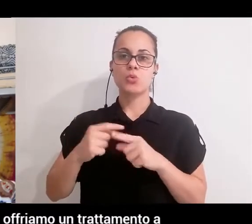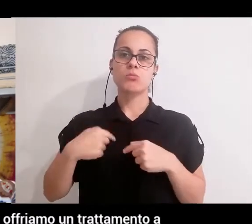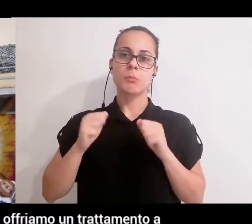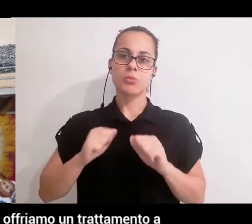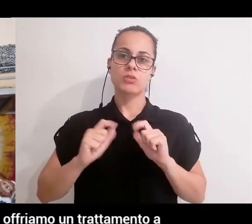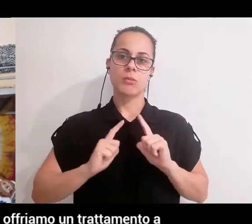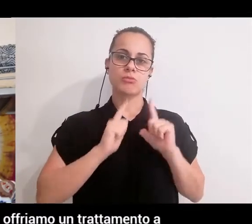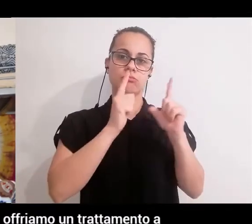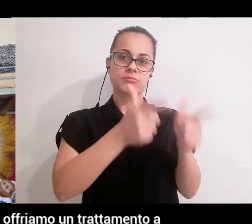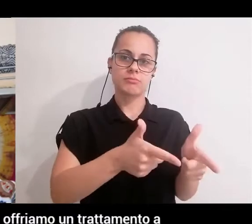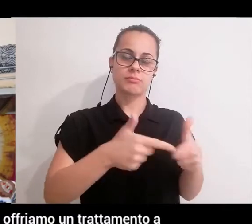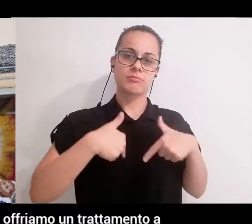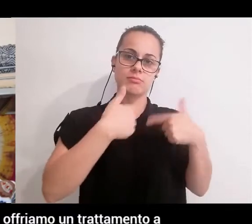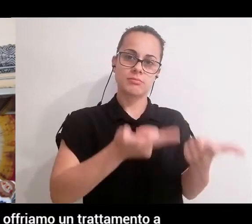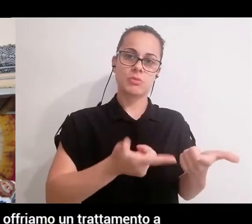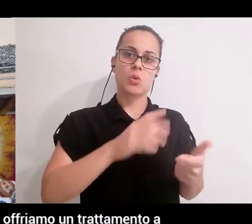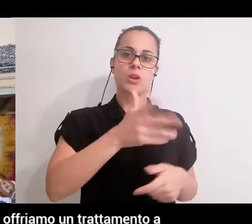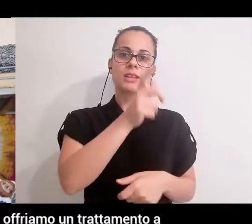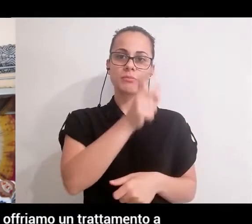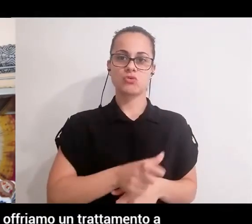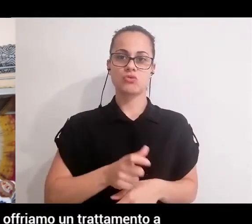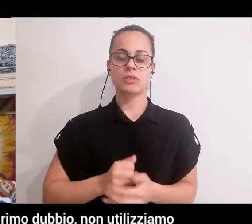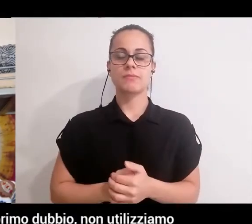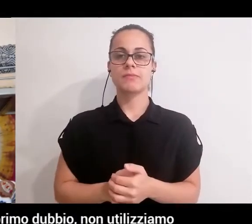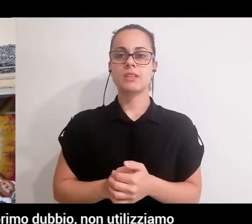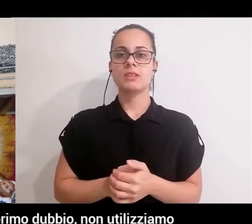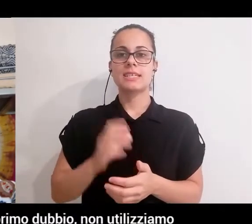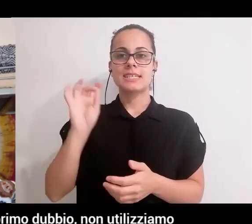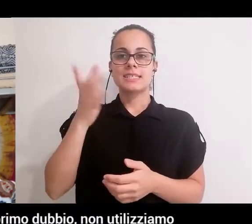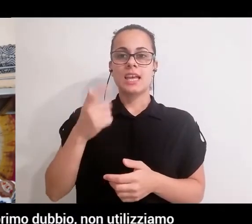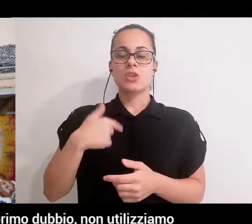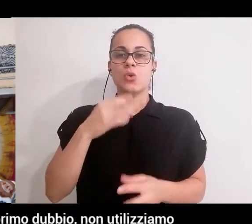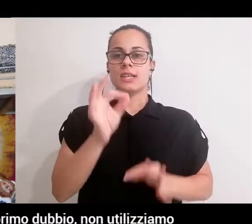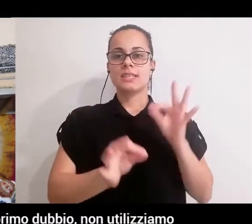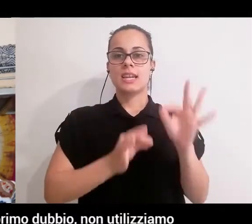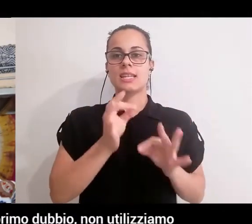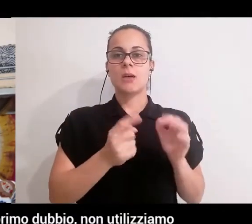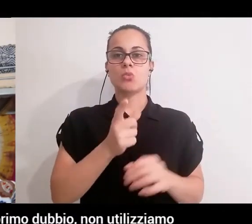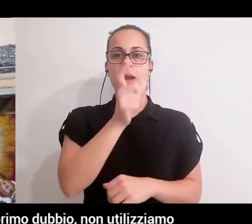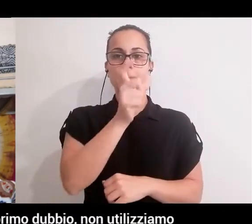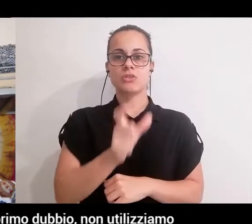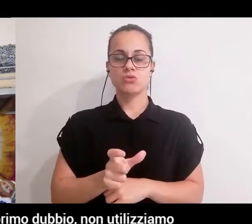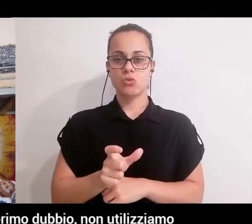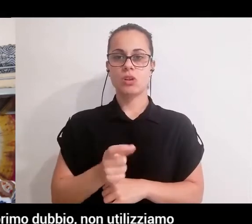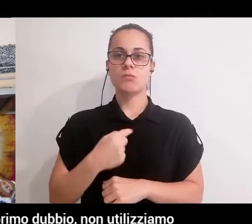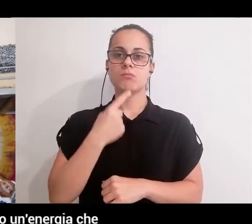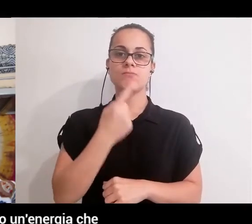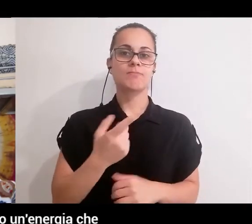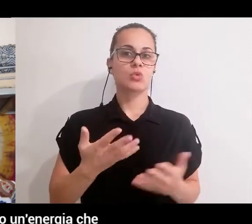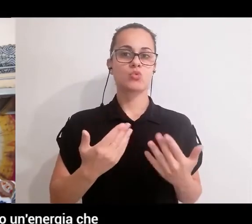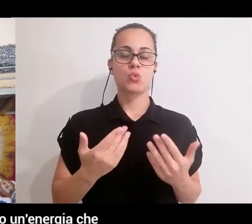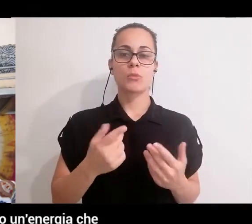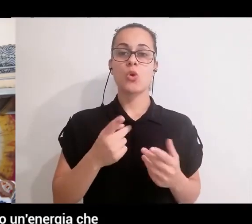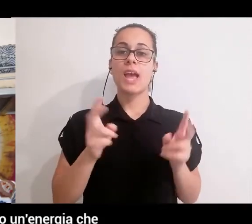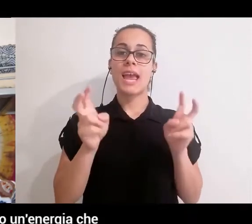noi stessi. Quindi quando noi offriamo un trattamento a qualcuno, andiamo subito a sciogliere il primo dubbio, non utilizziamo la